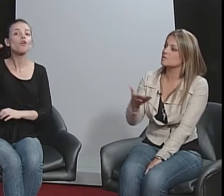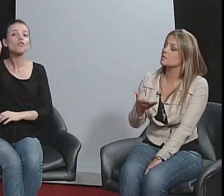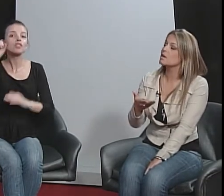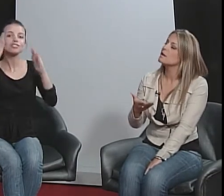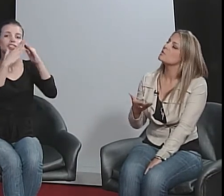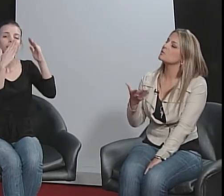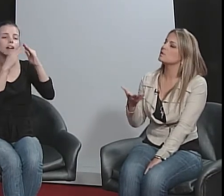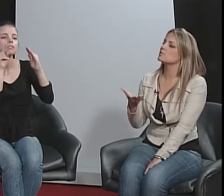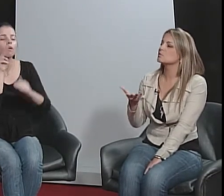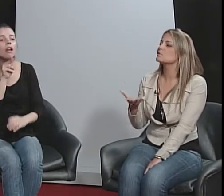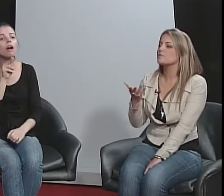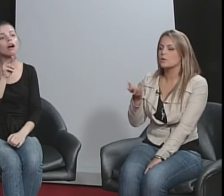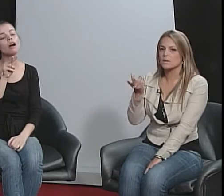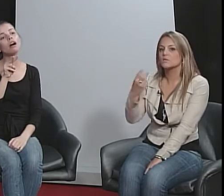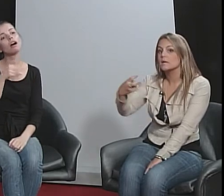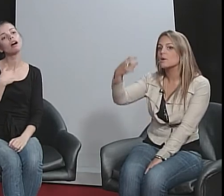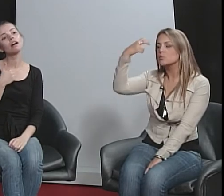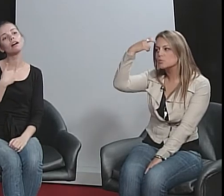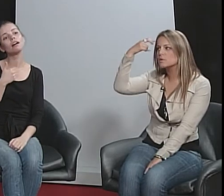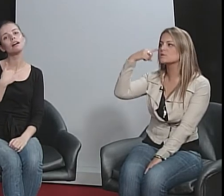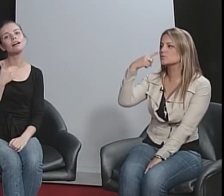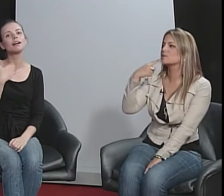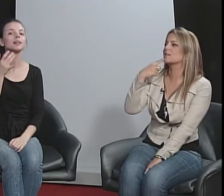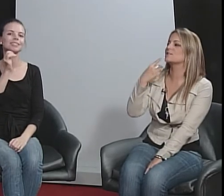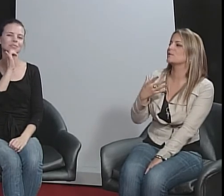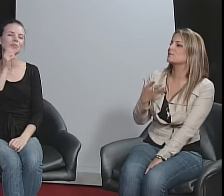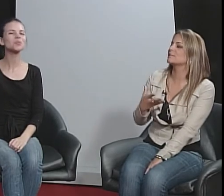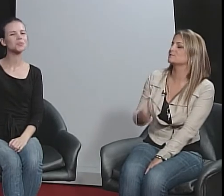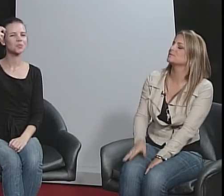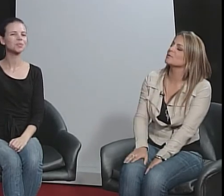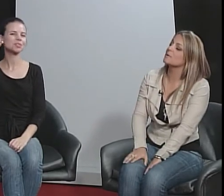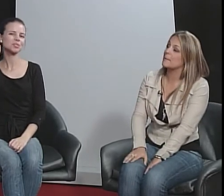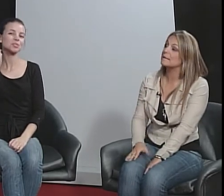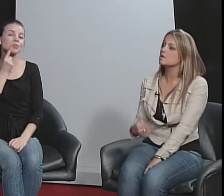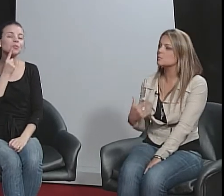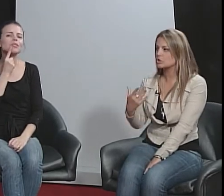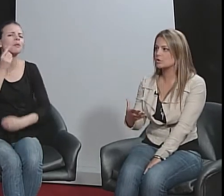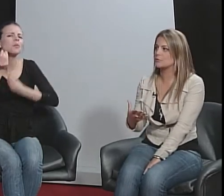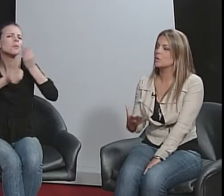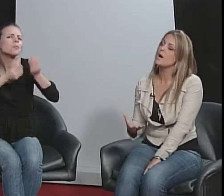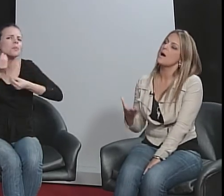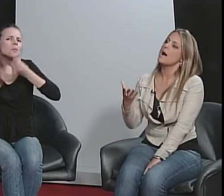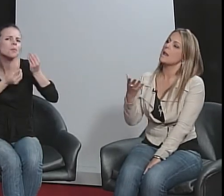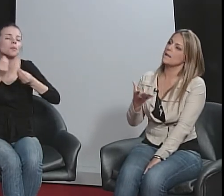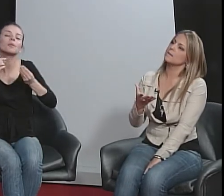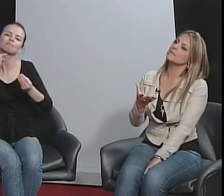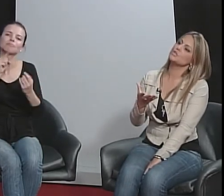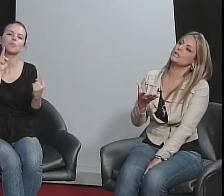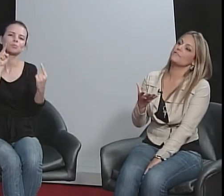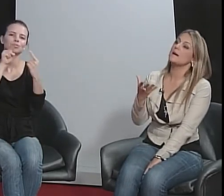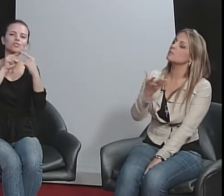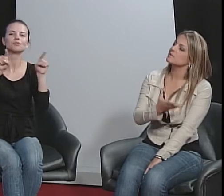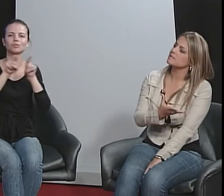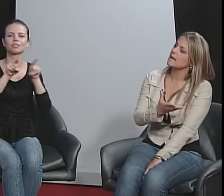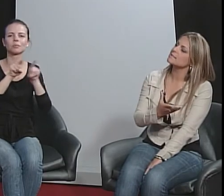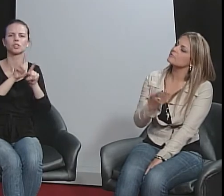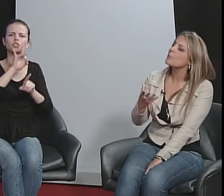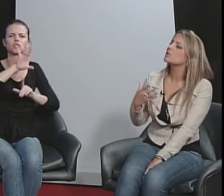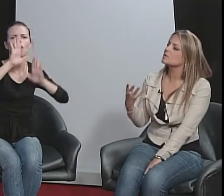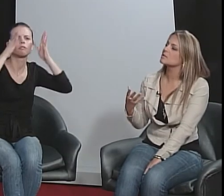em que os surdos falam tanto, né, que a cultura é surda, que eles falam tanto. Então, também tem esse objetivo, além de levar a língua de sinais, é levar um pouquinho dessa